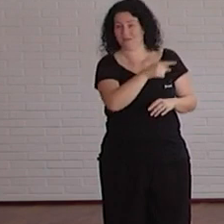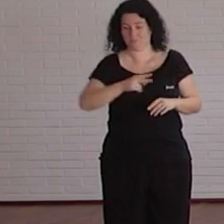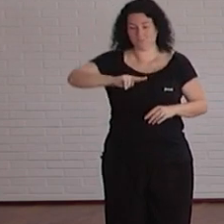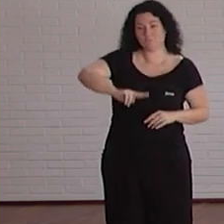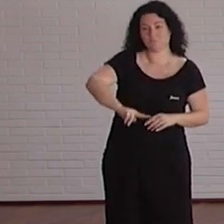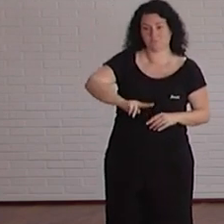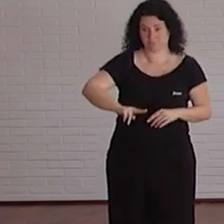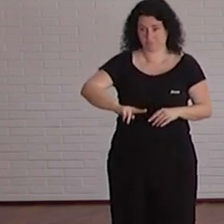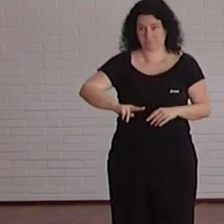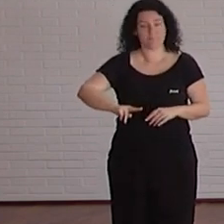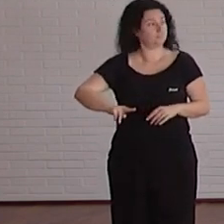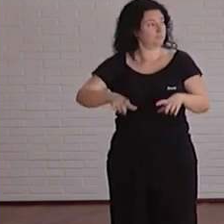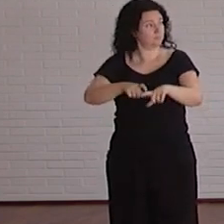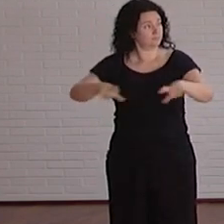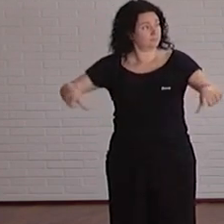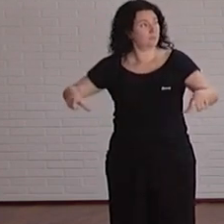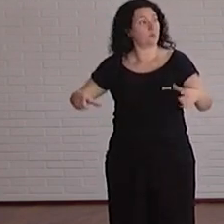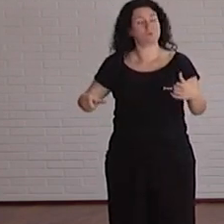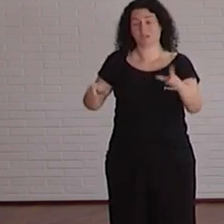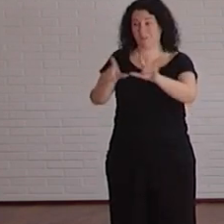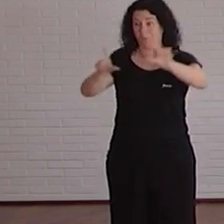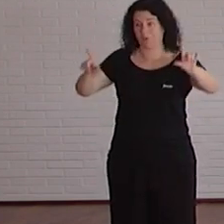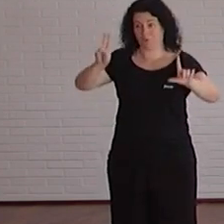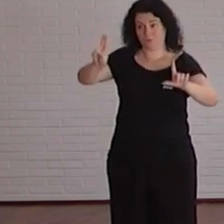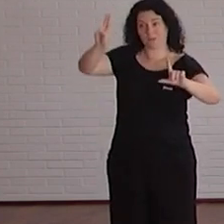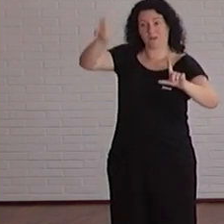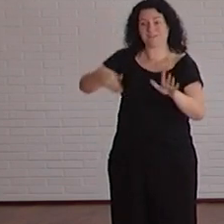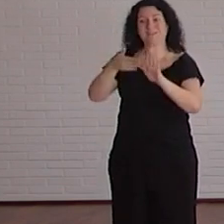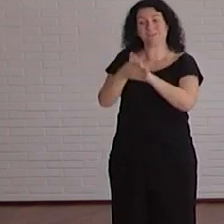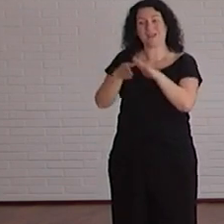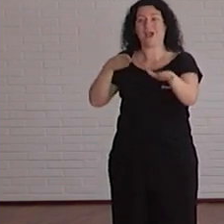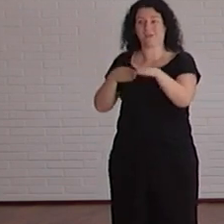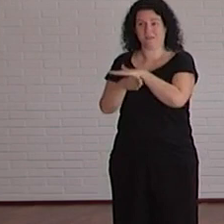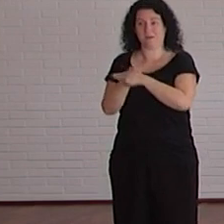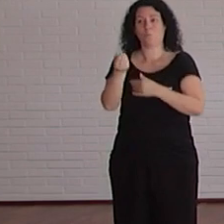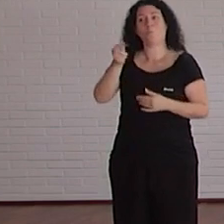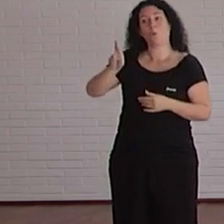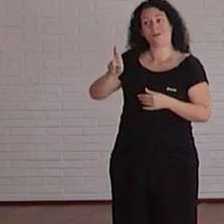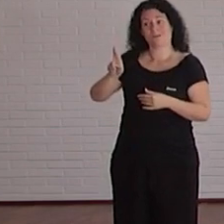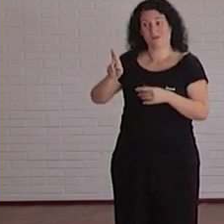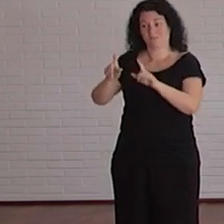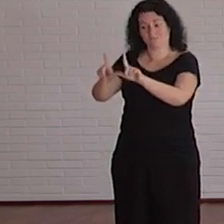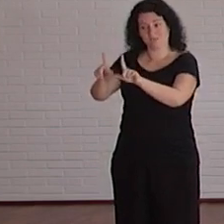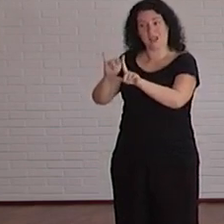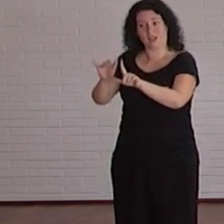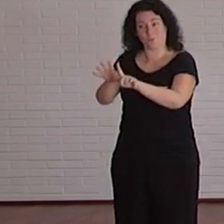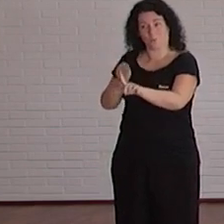en el monitor accesible identificándolos como equipo accesible con un código QR para llegar a la página